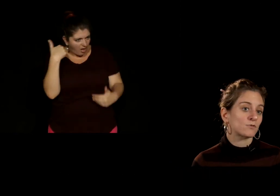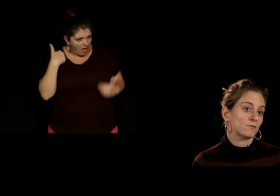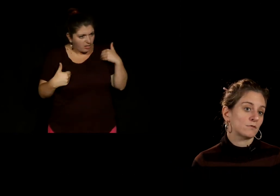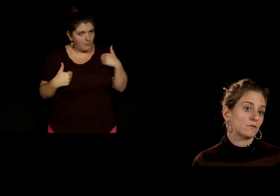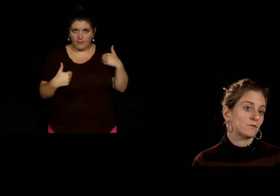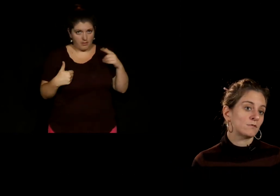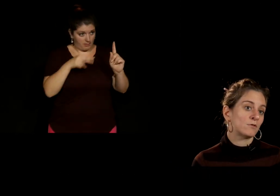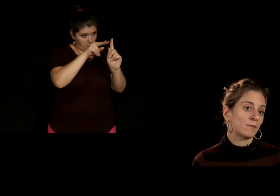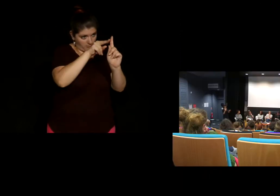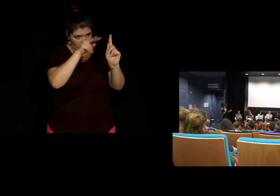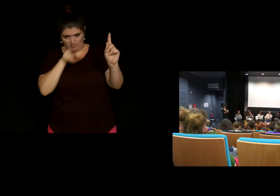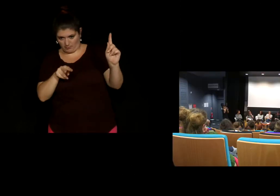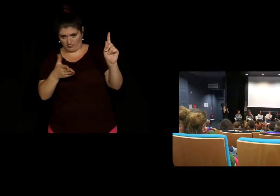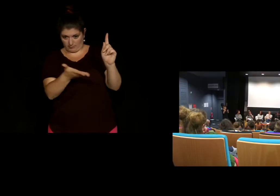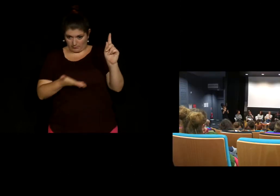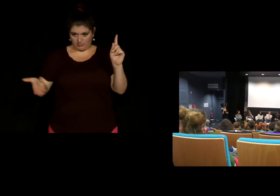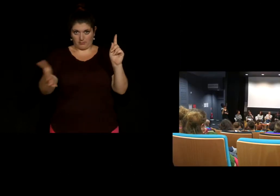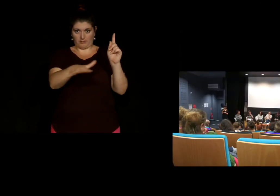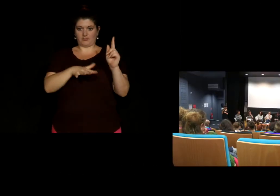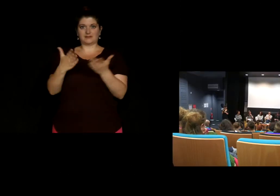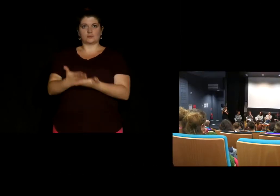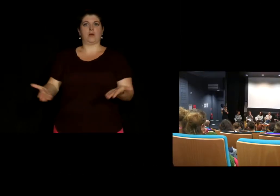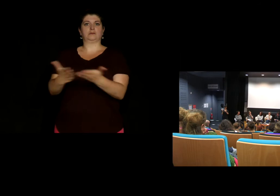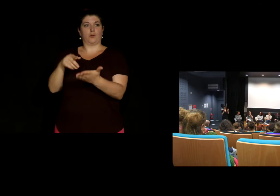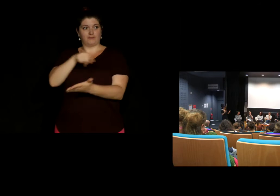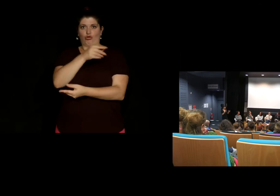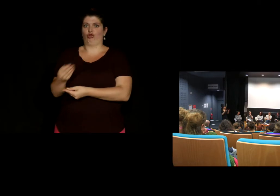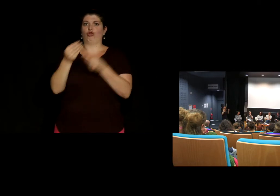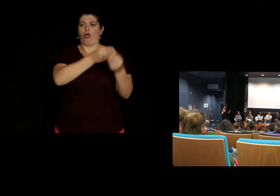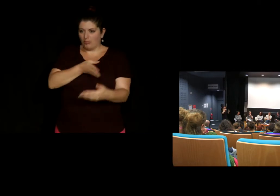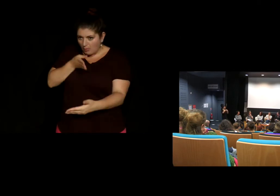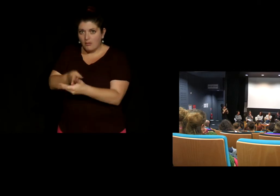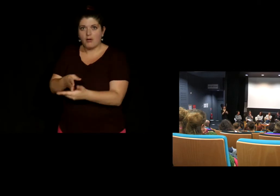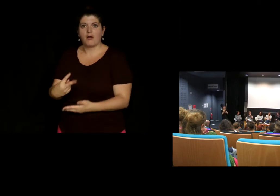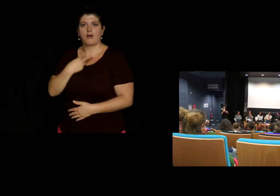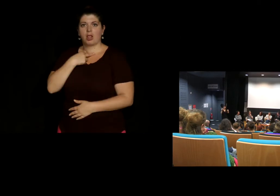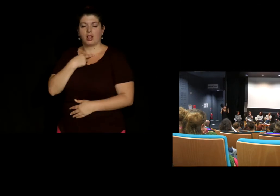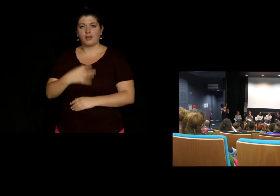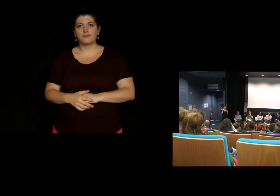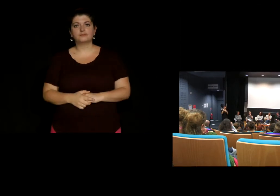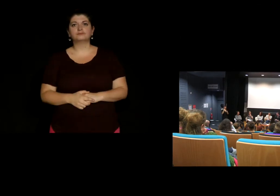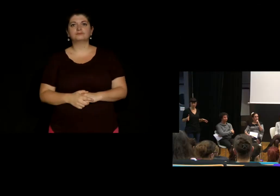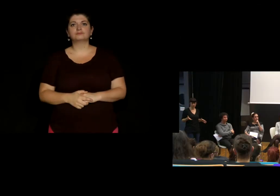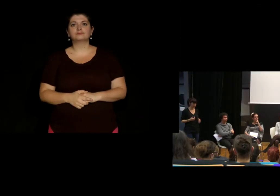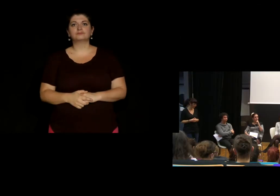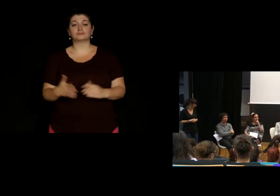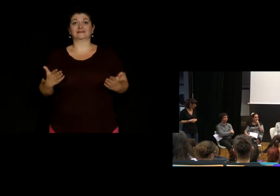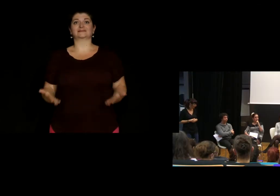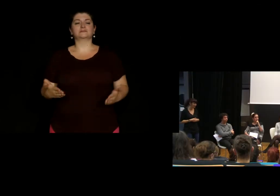de la personne qui est jugée et non pas, si vous voulez, ça n'est plus une tare, mais c'est une